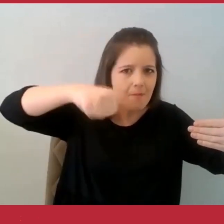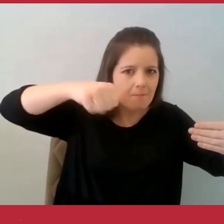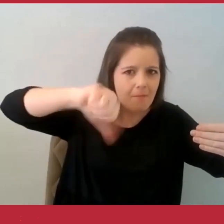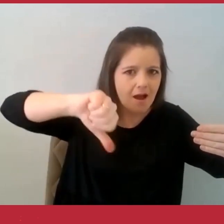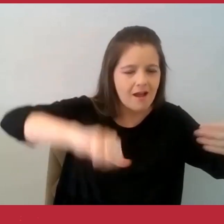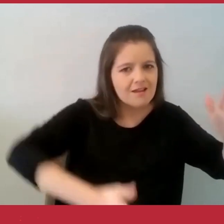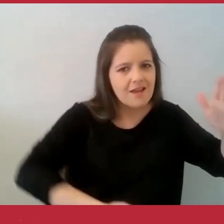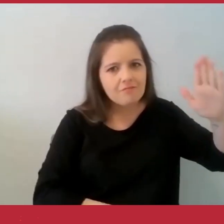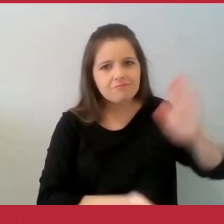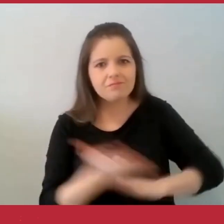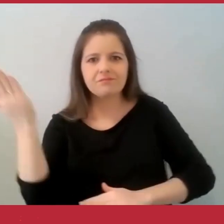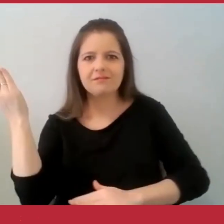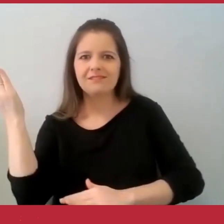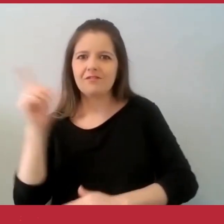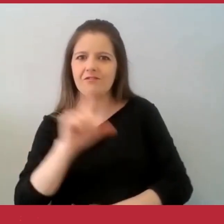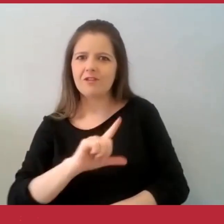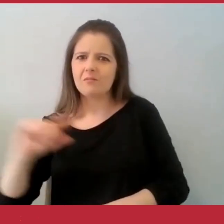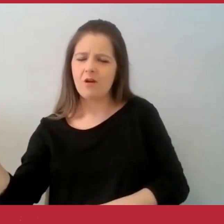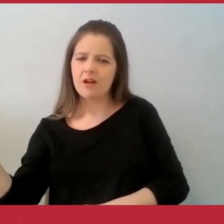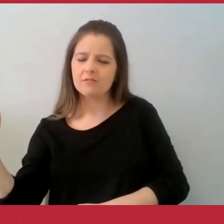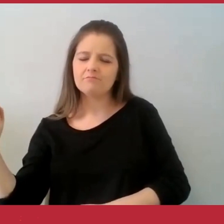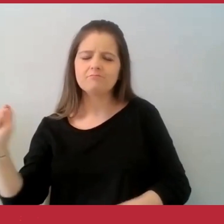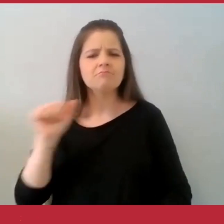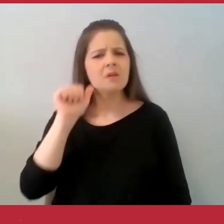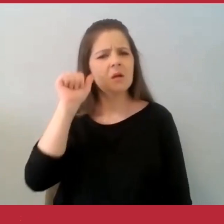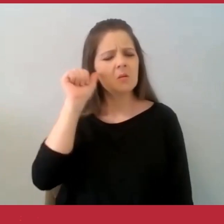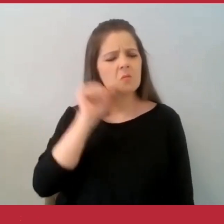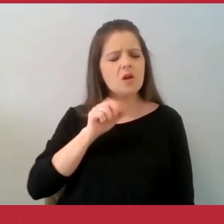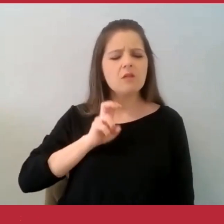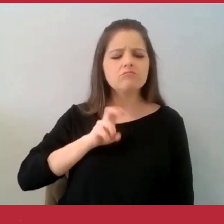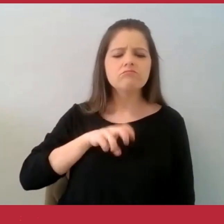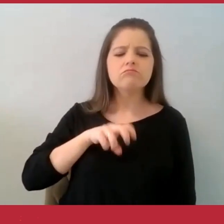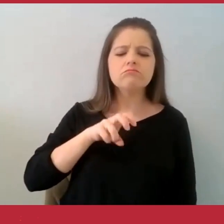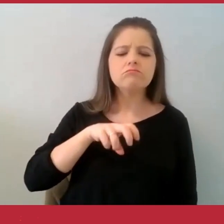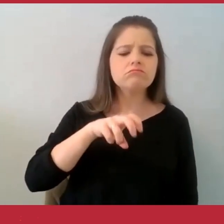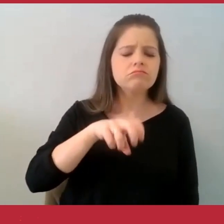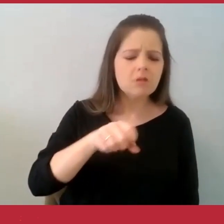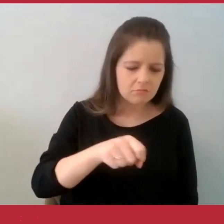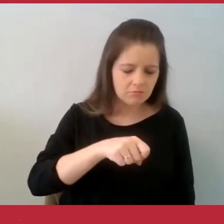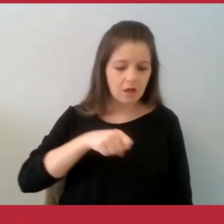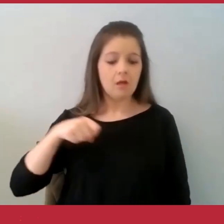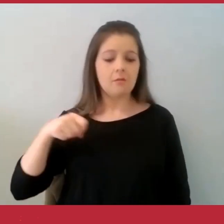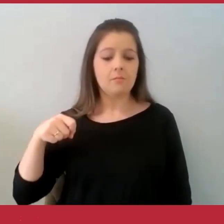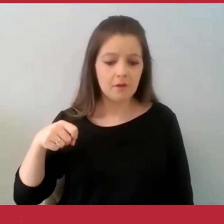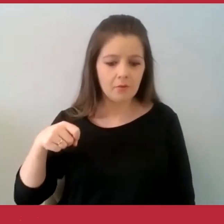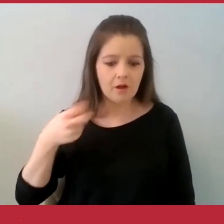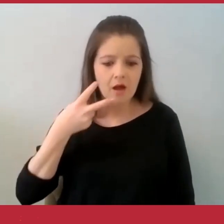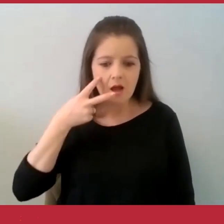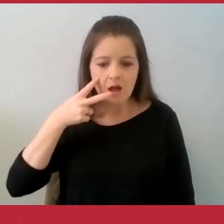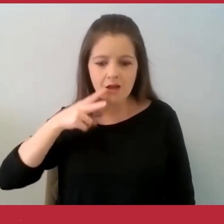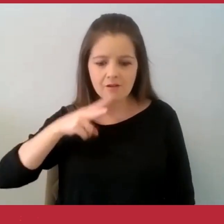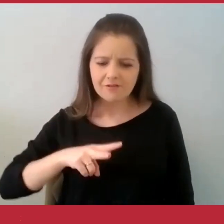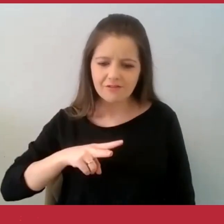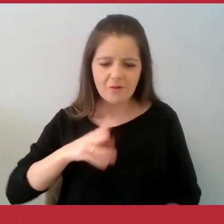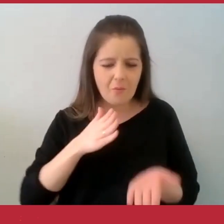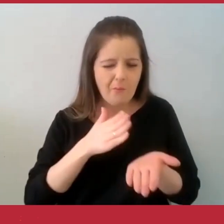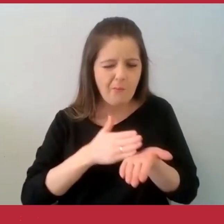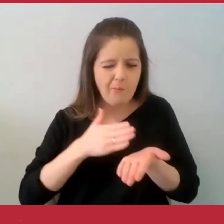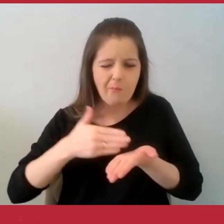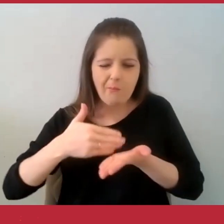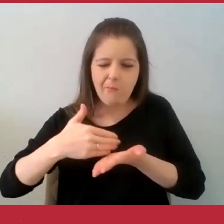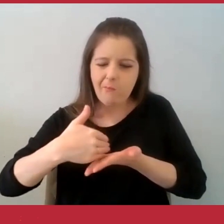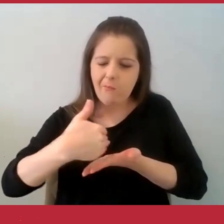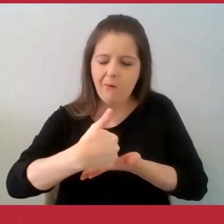quando a dona Joana viu aquela cesta com aquele panetone maravilhoso, ela logo